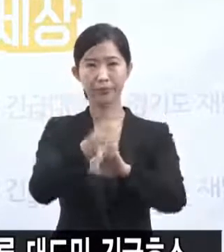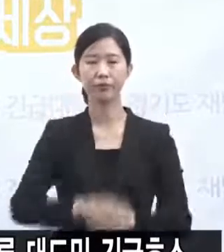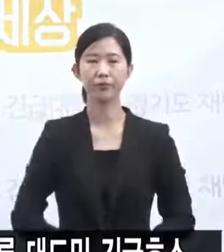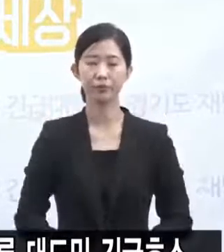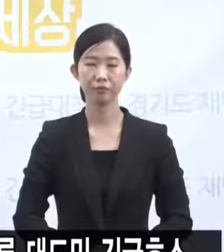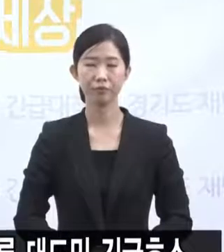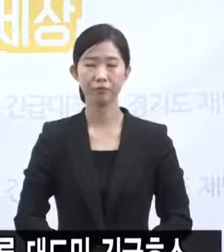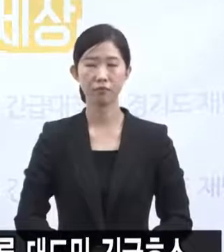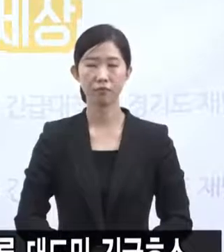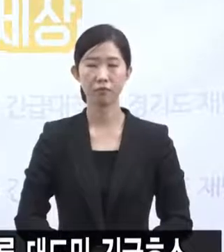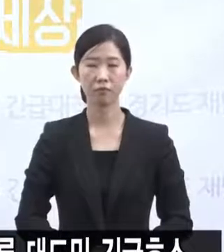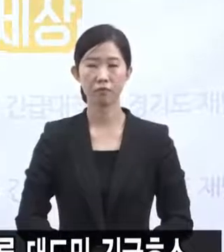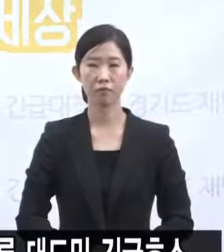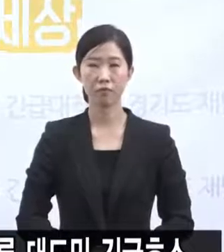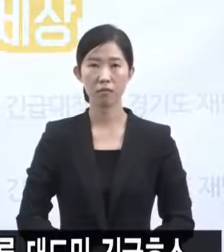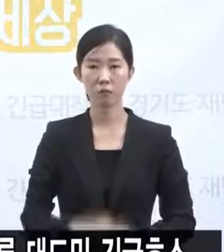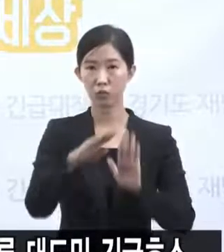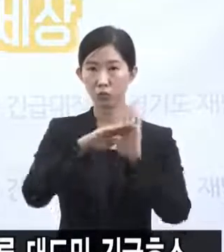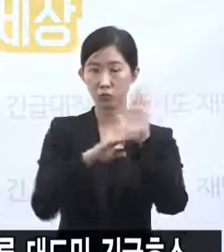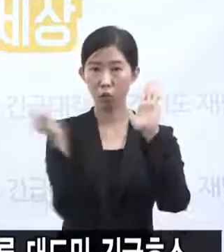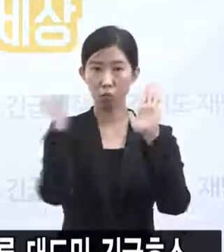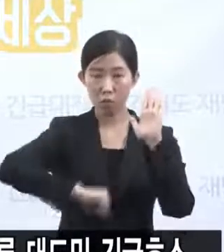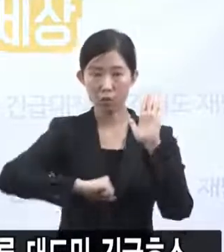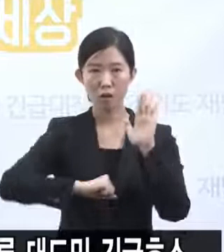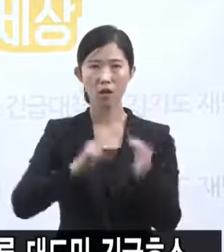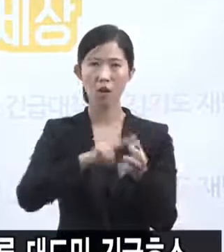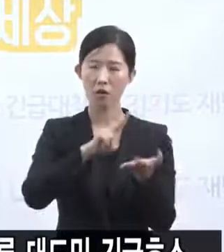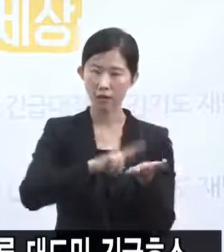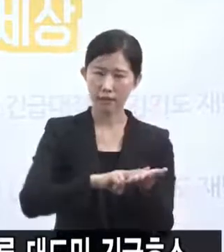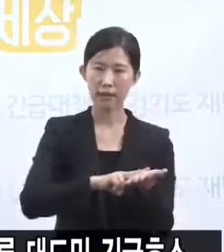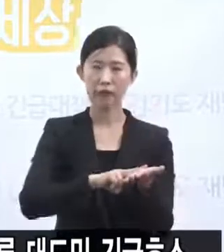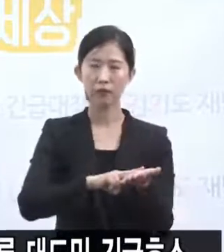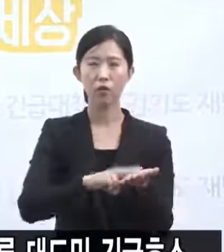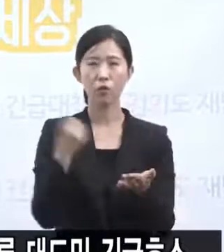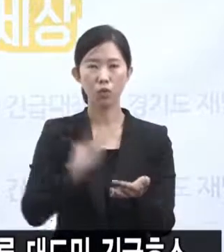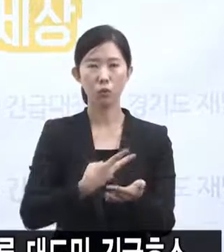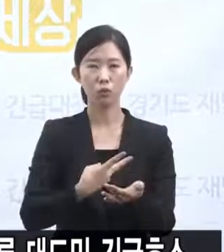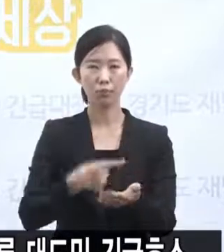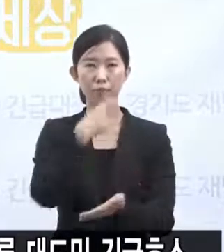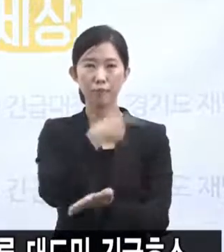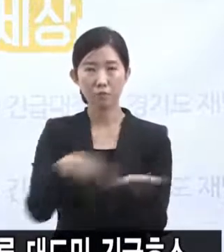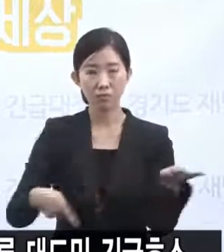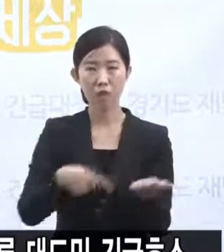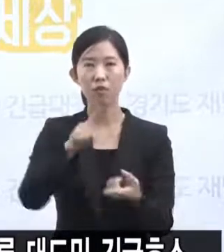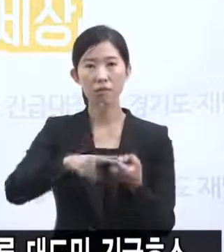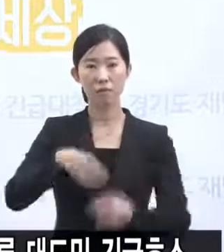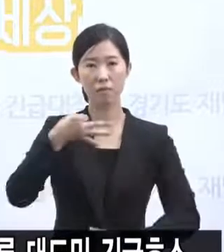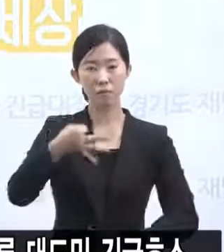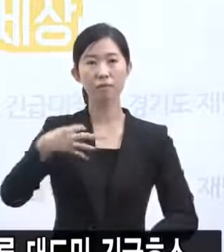위반에 따른 형사처벌이나 구상 책임을 떠나서 우리 모두 공동체의 일원으로서